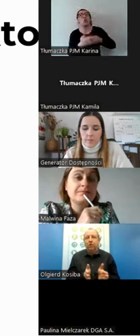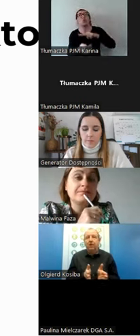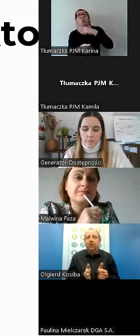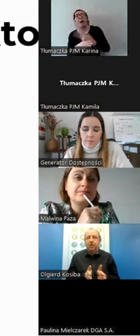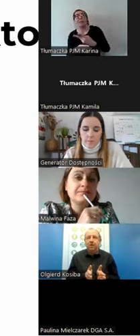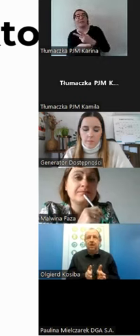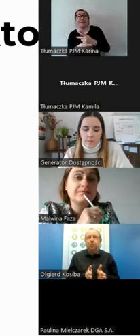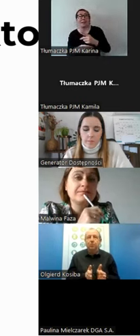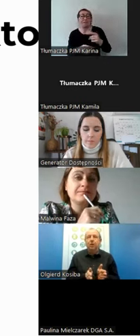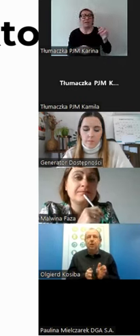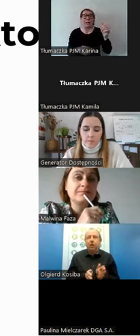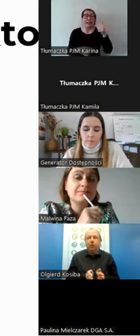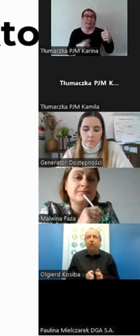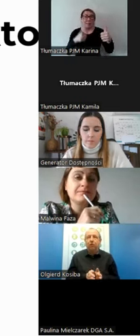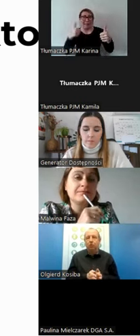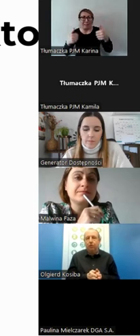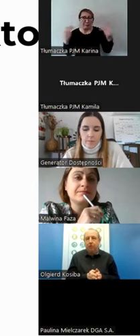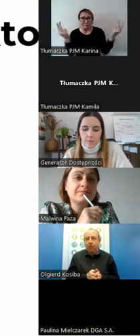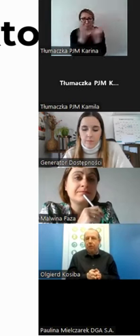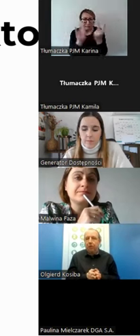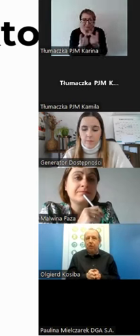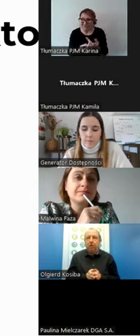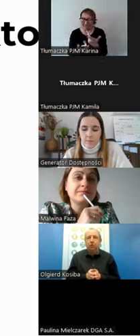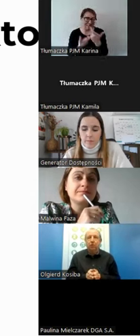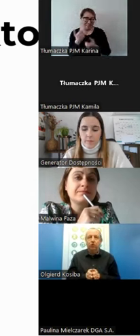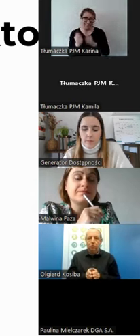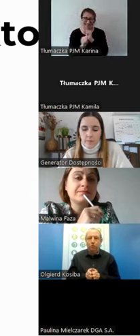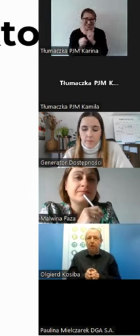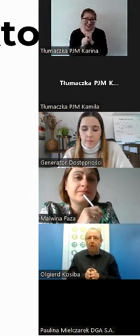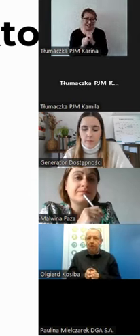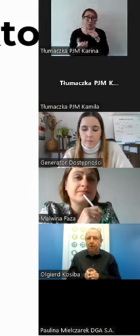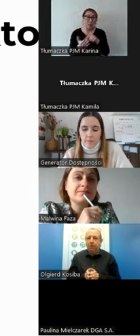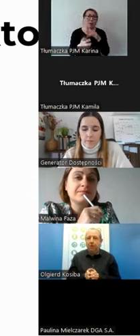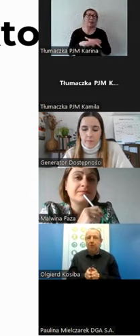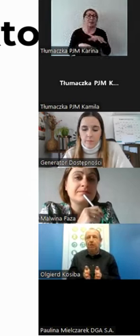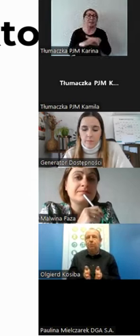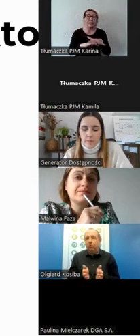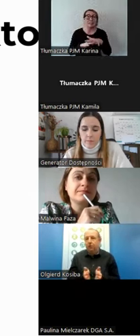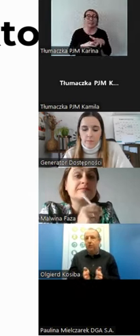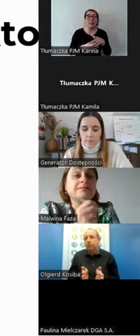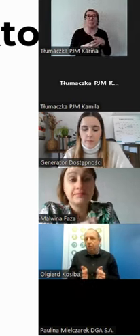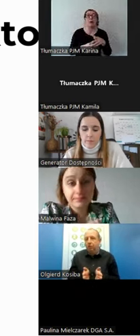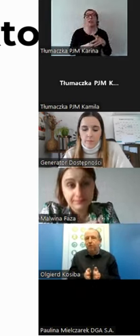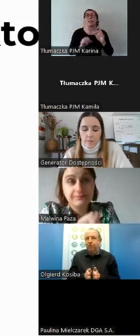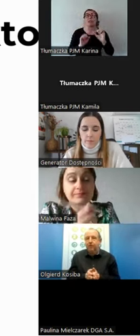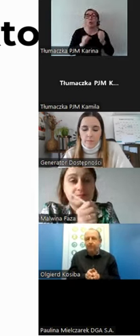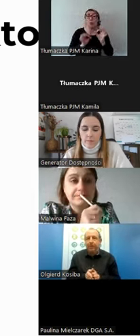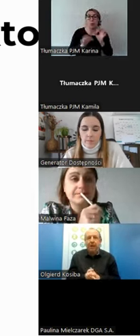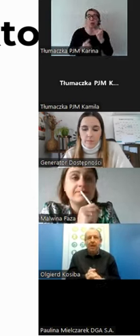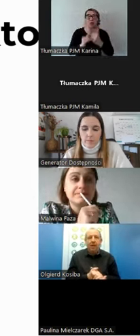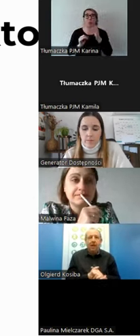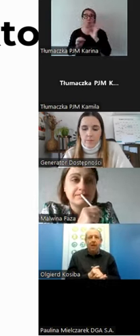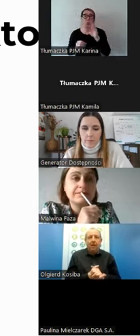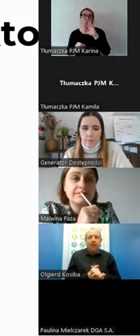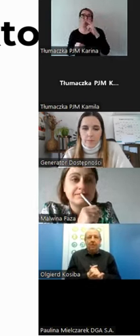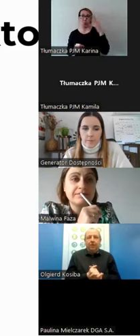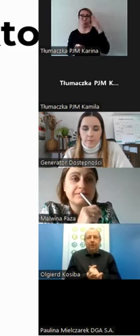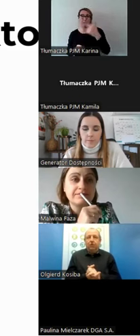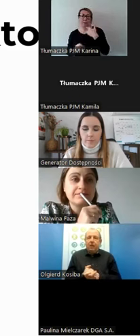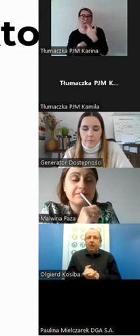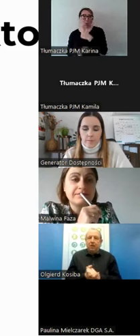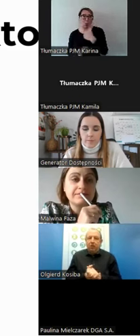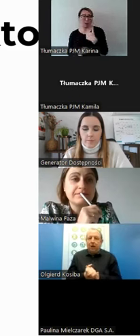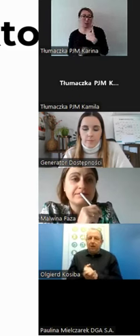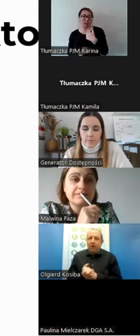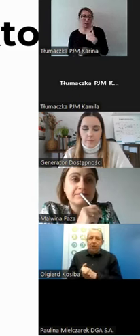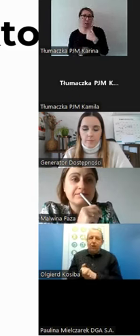ten system działa tylko i wyłącznie wtedy, kiedy ktoś rozumie język polski, polszczyznę. Więc